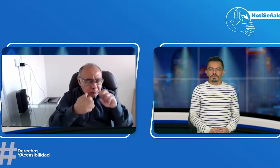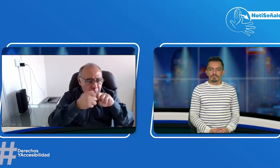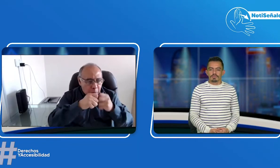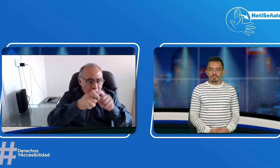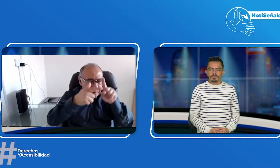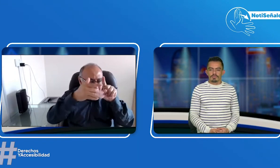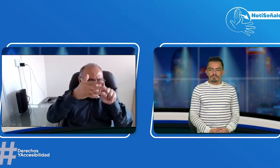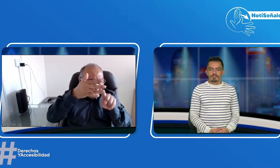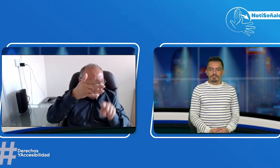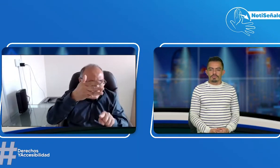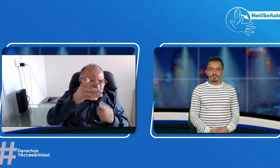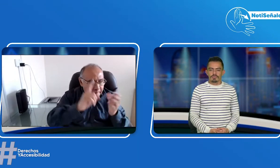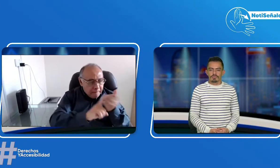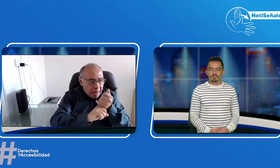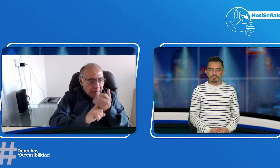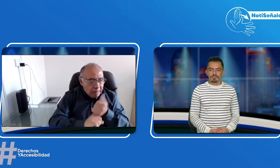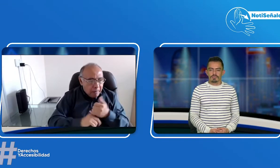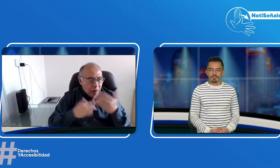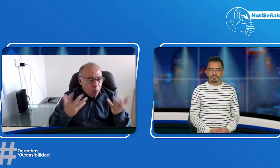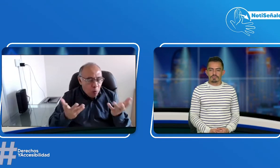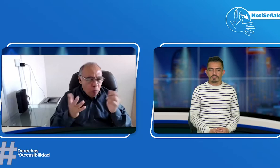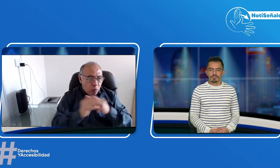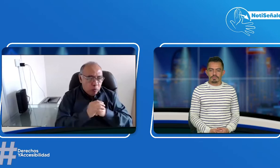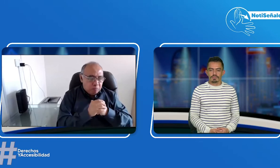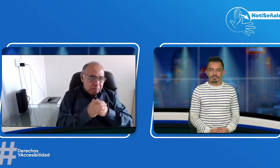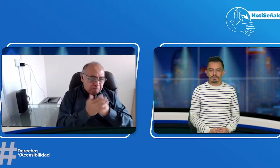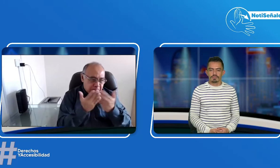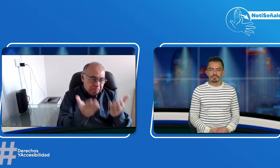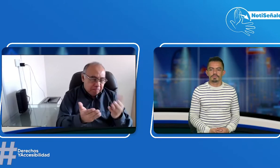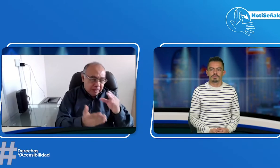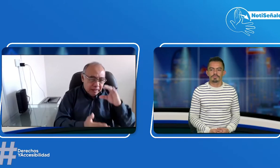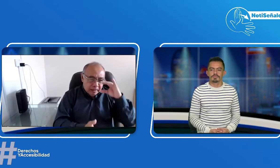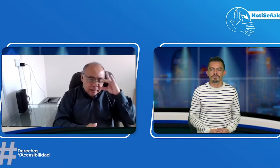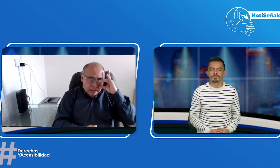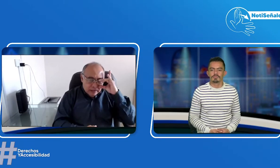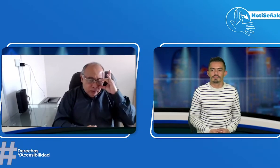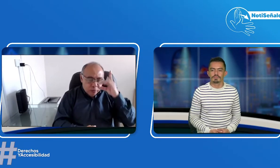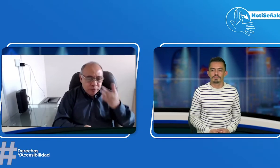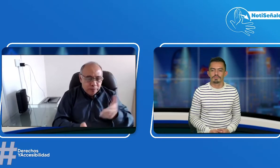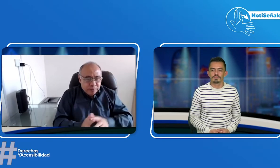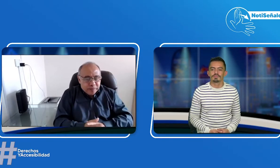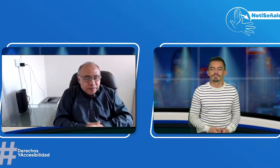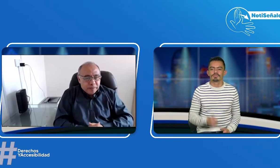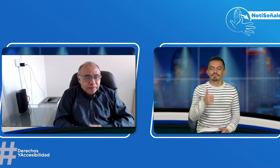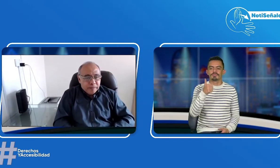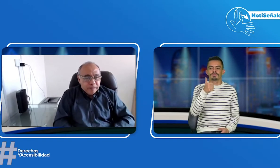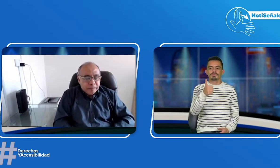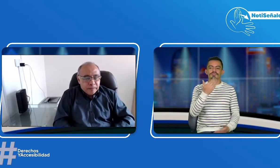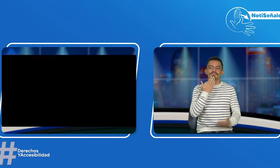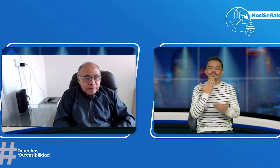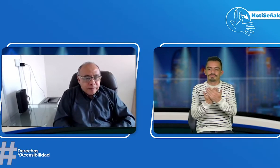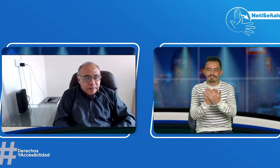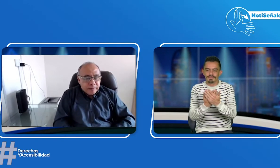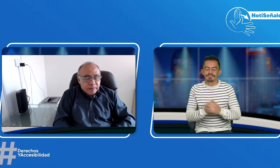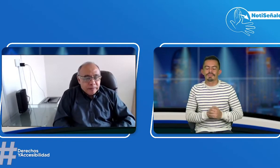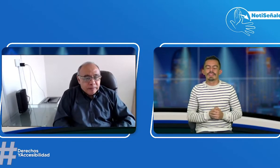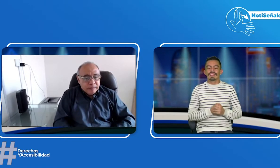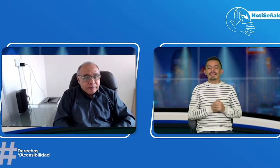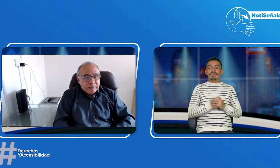qué necesidades ha encontrado, qué problemas, situaciones. Adelante, Diego. Bueno, muchas